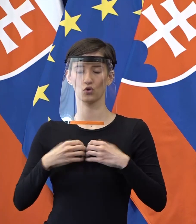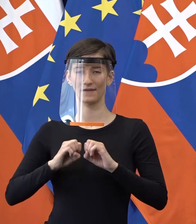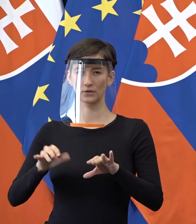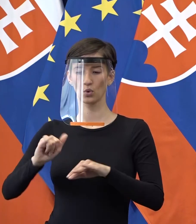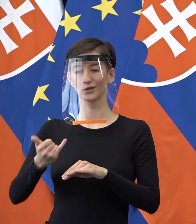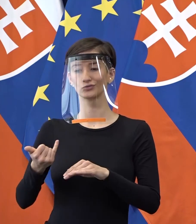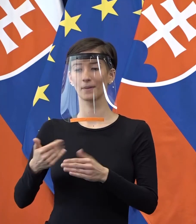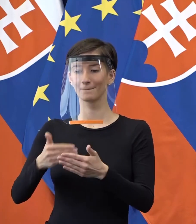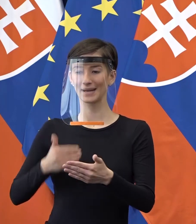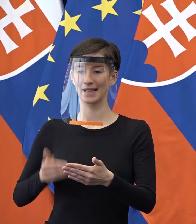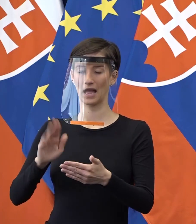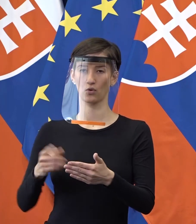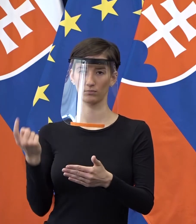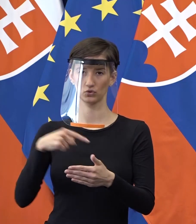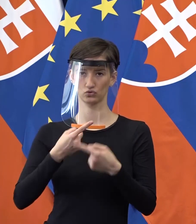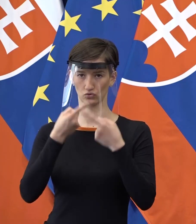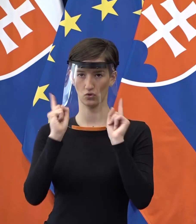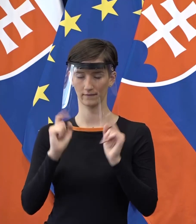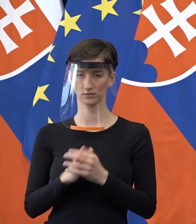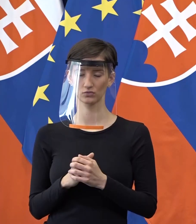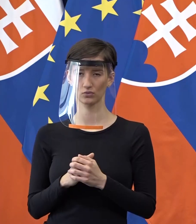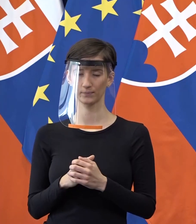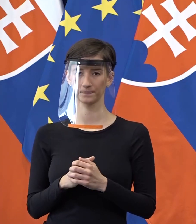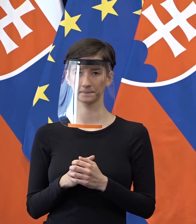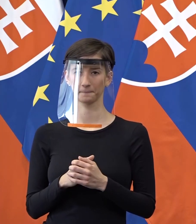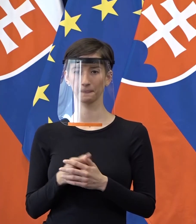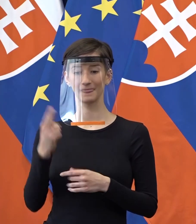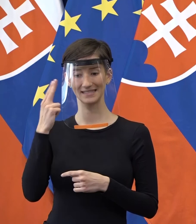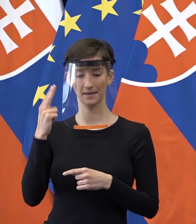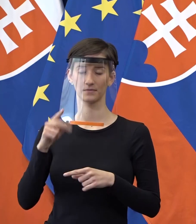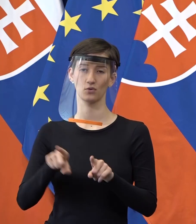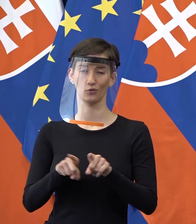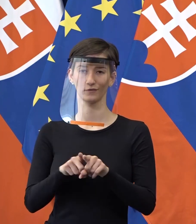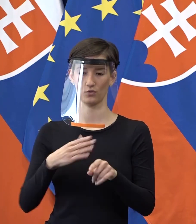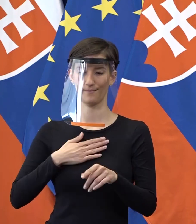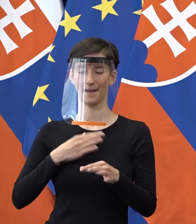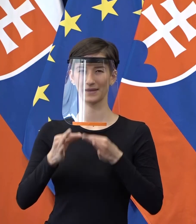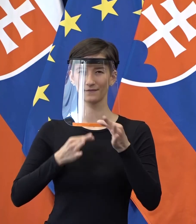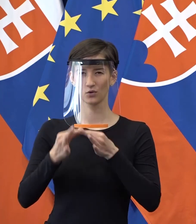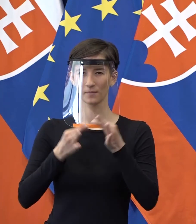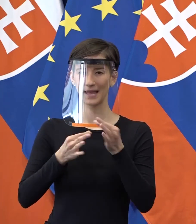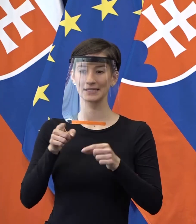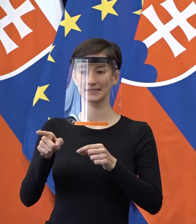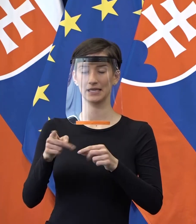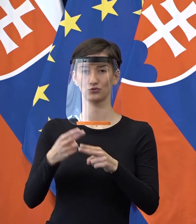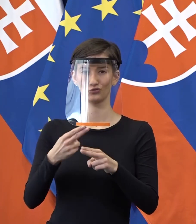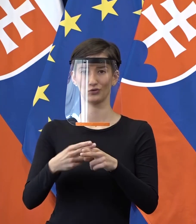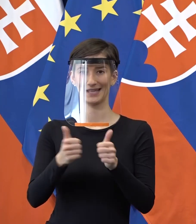dodržiavali karanténu. A zároveň som bol informány o tom, že mnohí z tých ľudí, ktorí v tých karanténnych centrách sú,